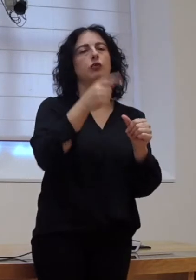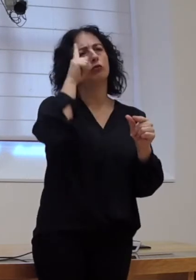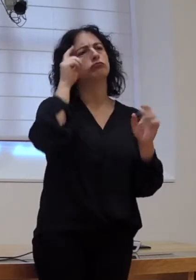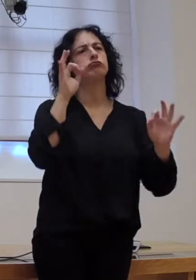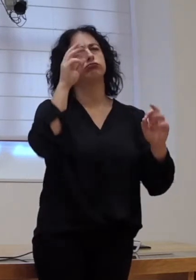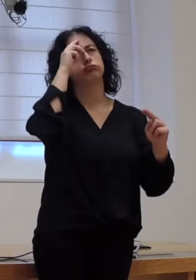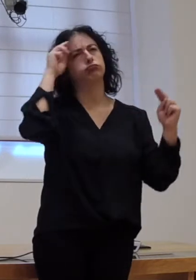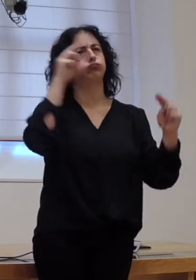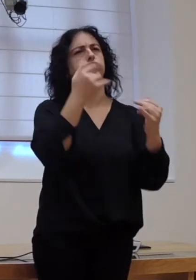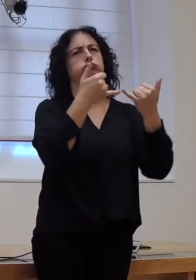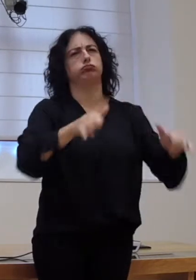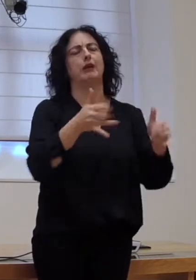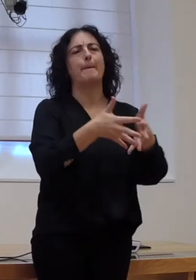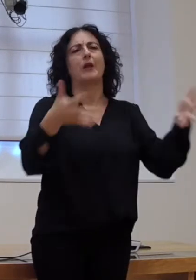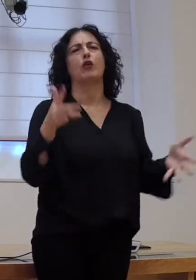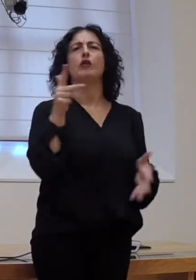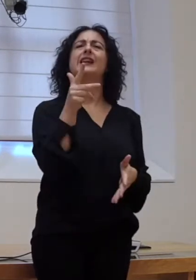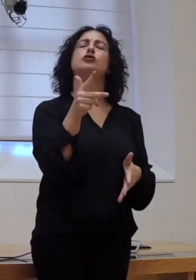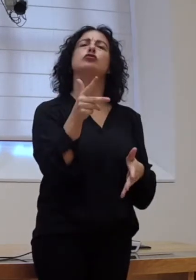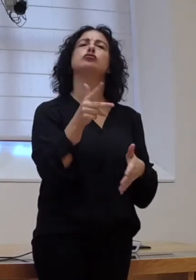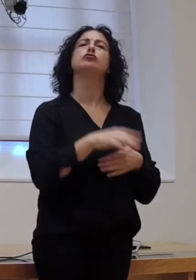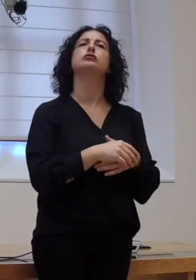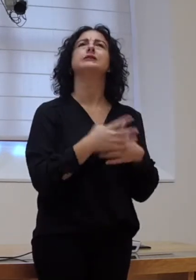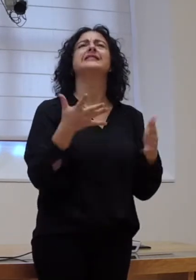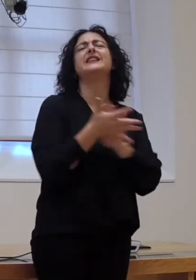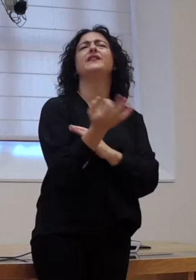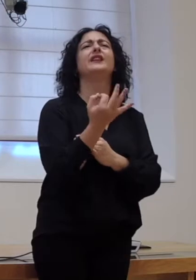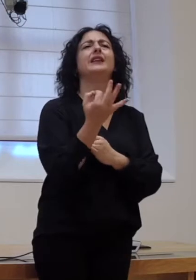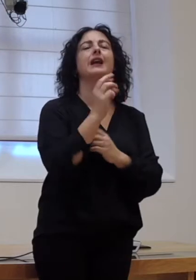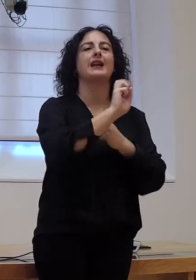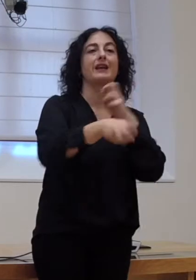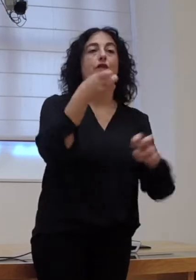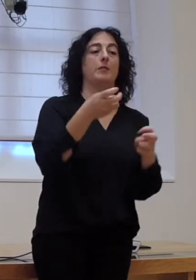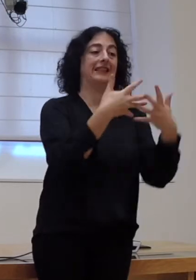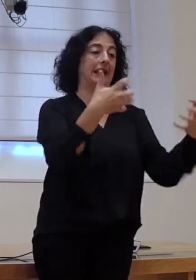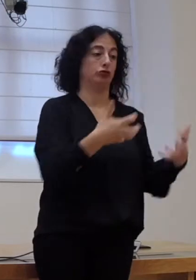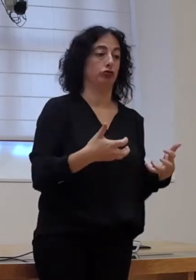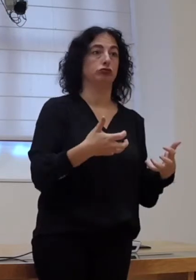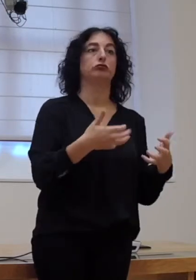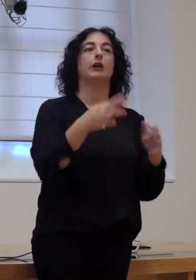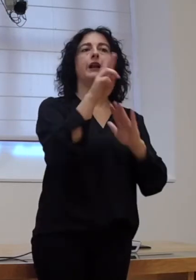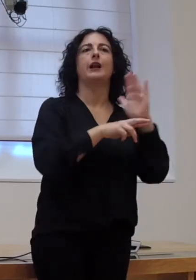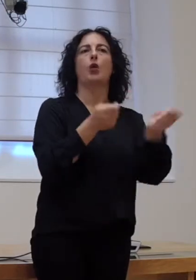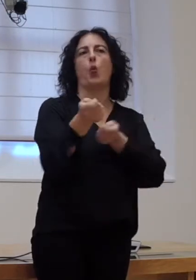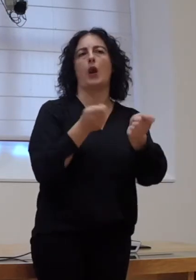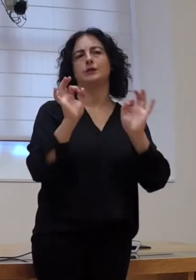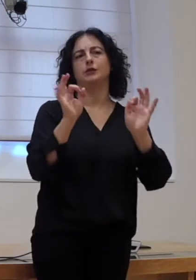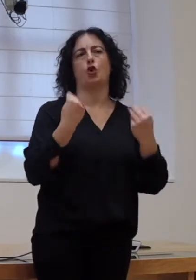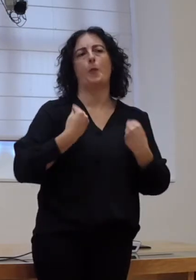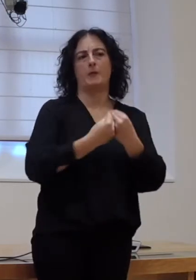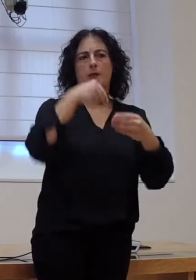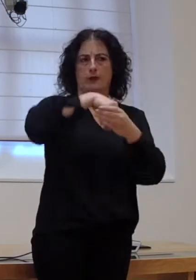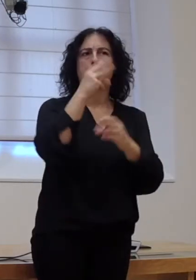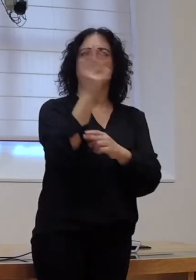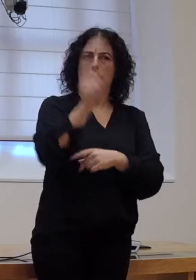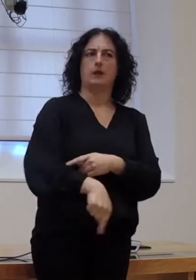mediante unha ampliación de dereitos. A ampliación de dereitos significa a reforma daqueles textos que regulan a convivencia tamén no Parlamento e por